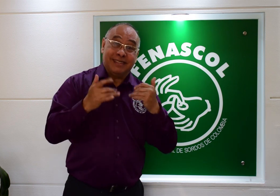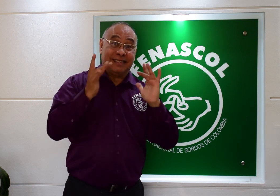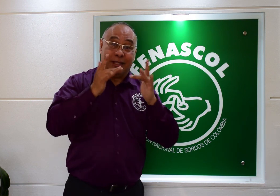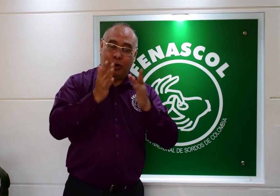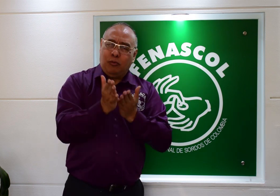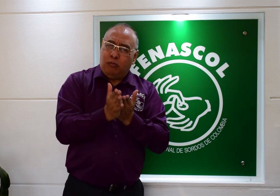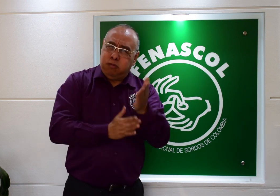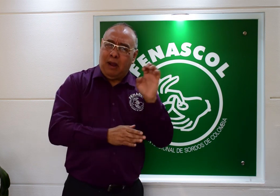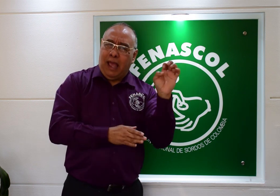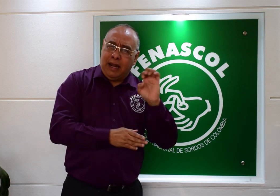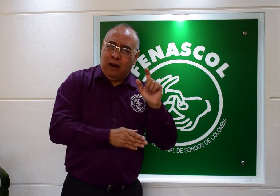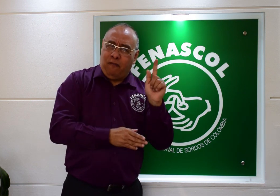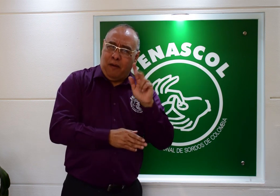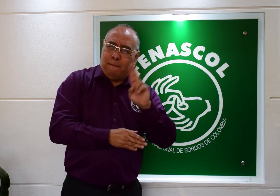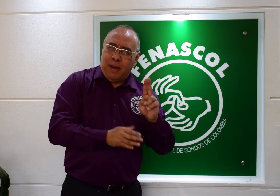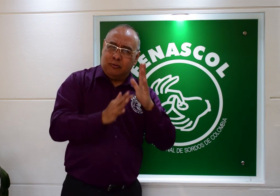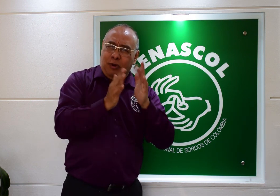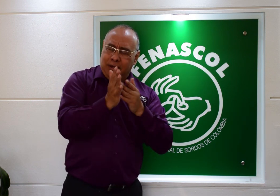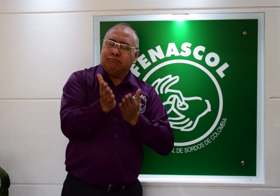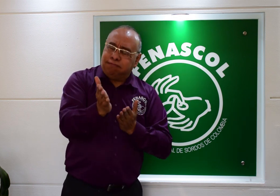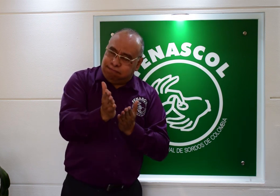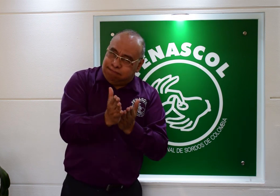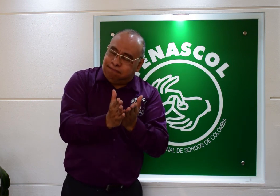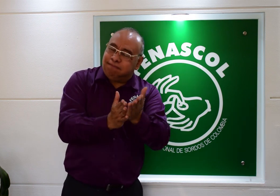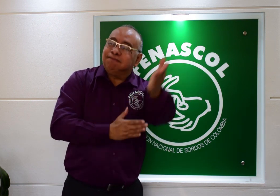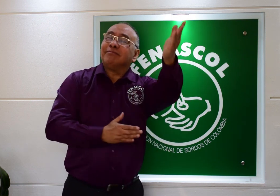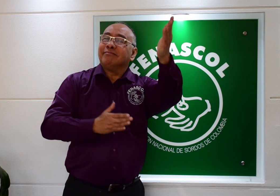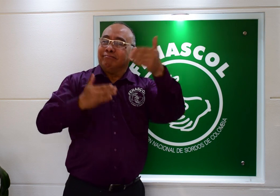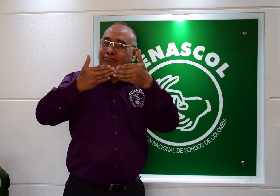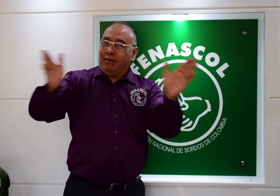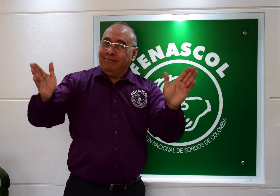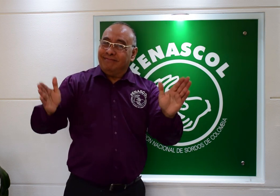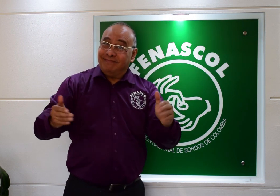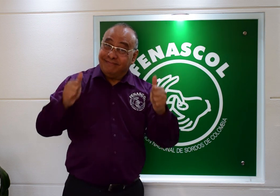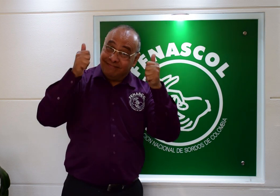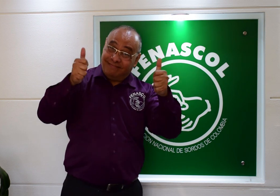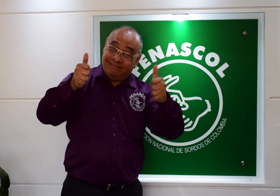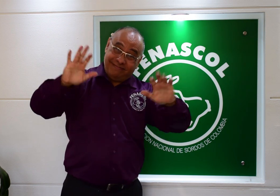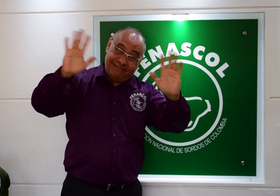continuará activo durante los meses de enero, febrero y marzo. Hasta pronto.